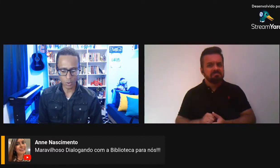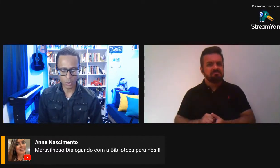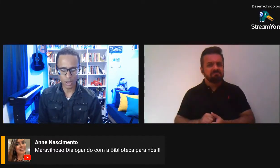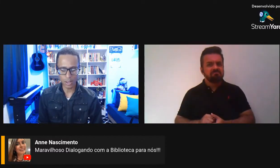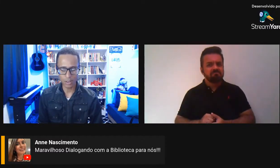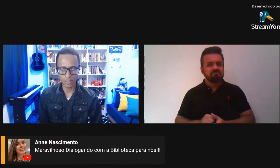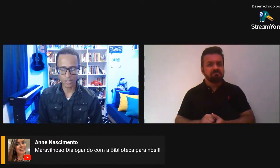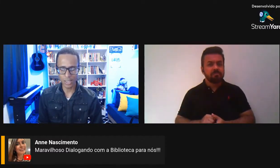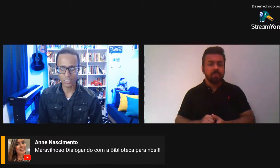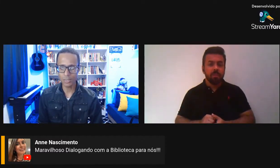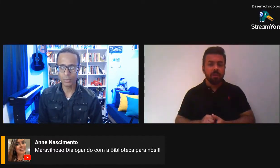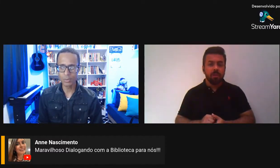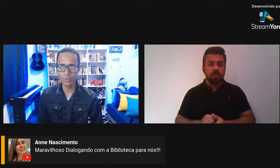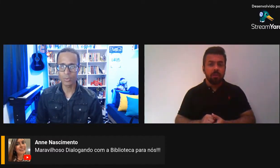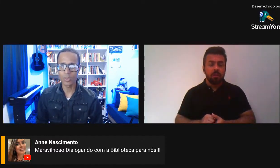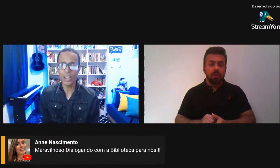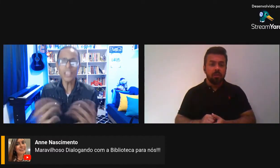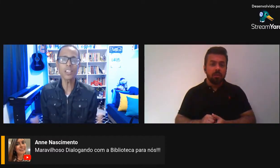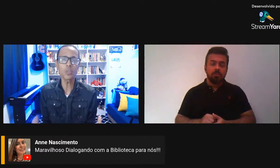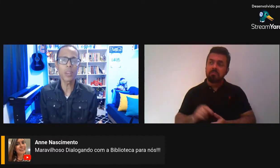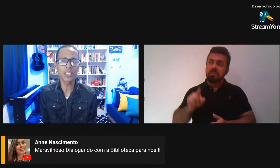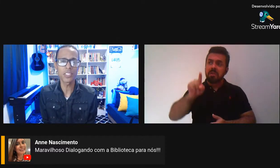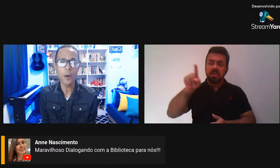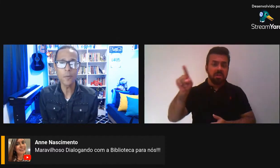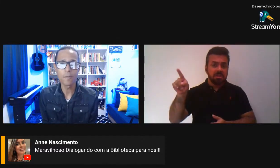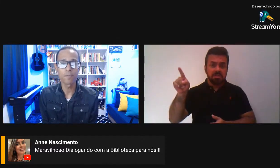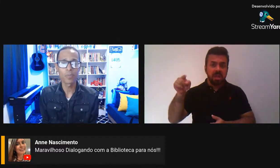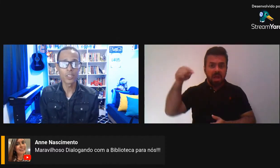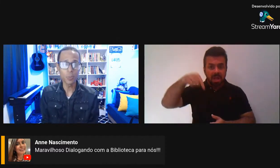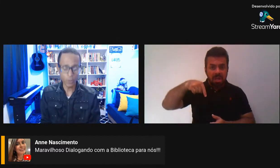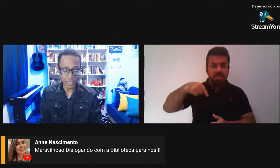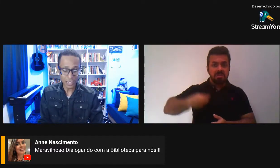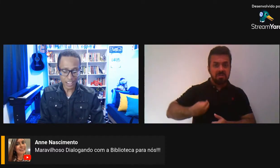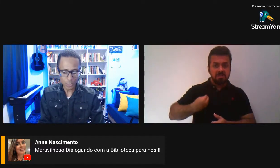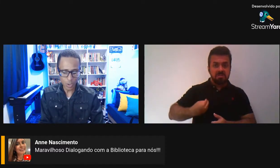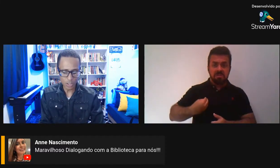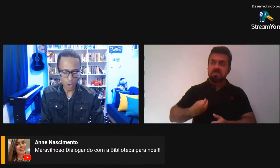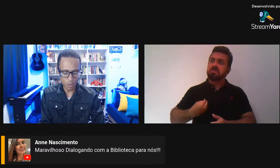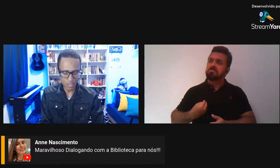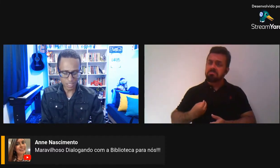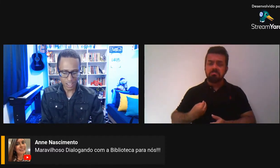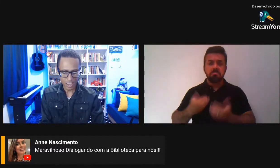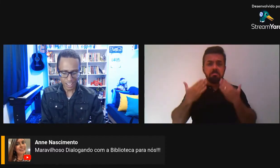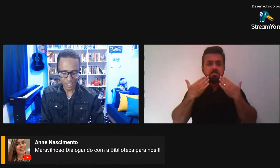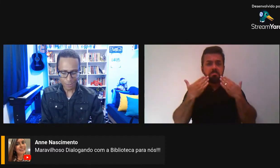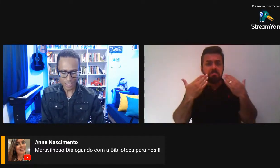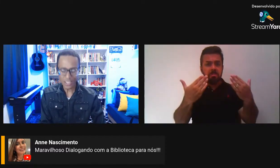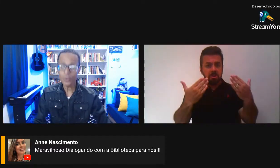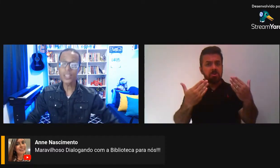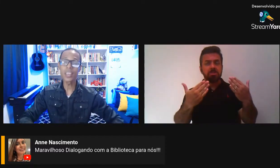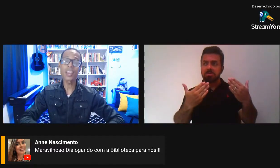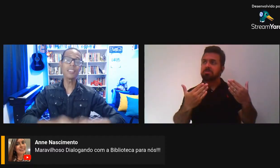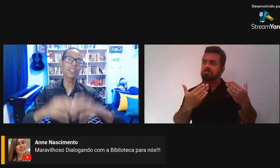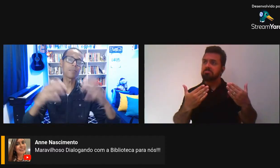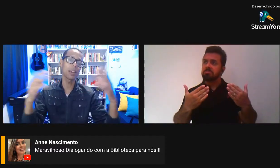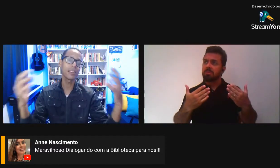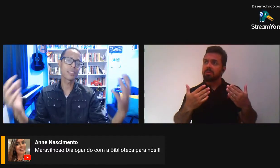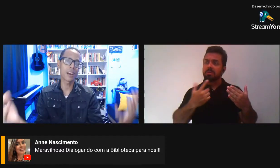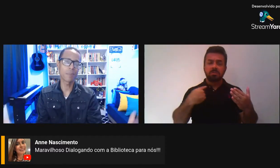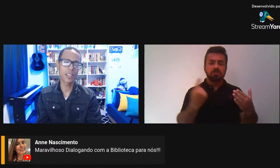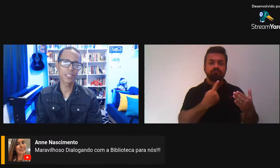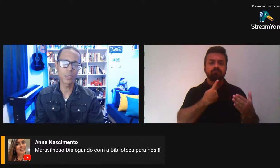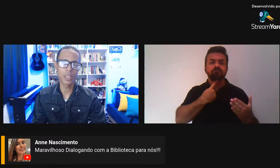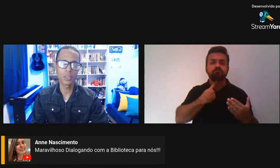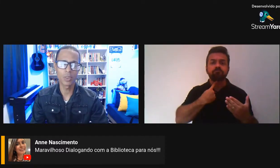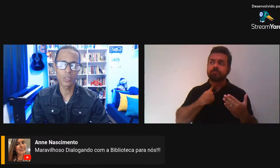dado uma rica inspiração de poder ler as suas obras e fazer com que eles também,